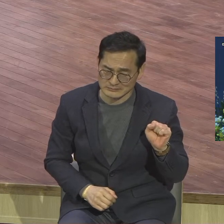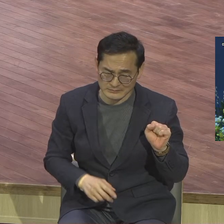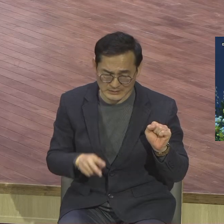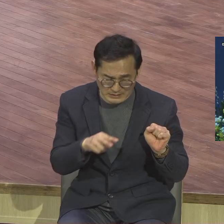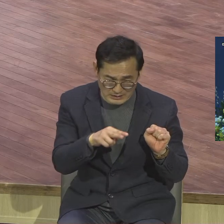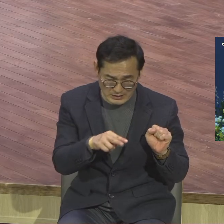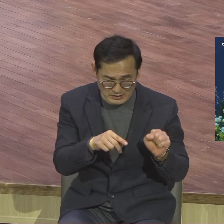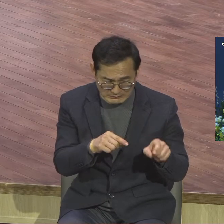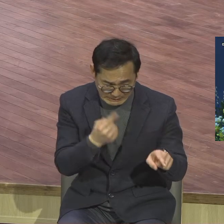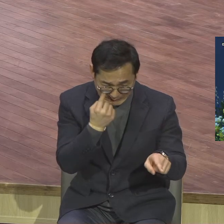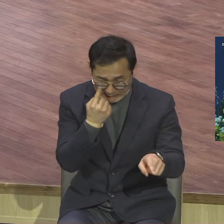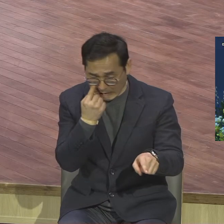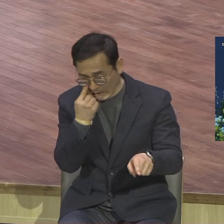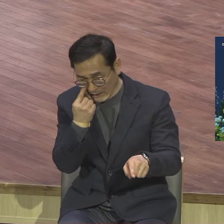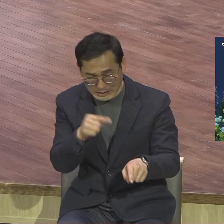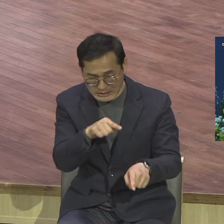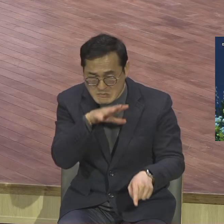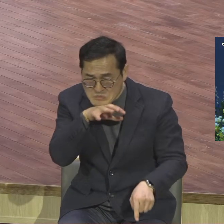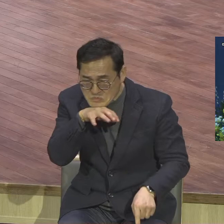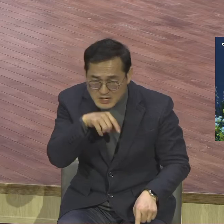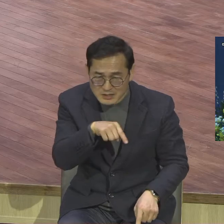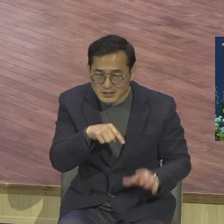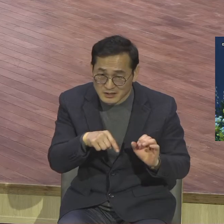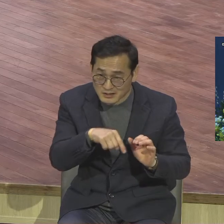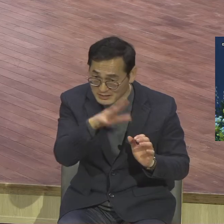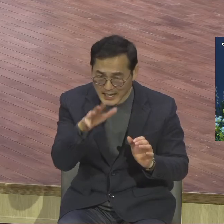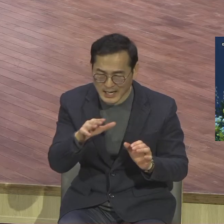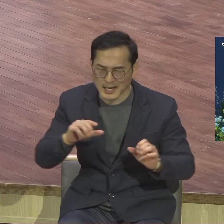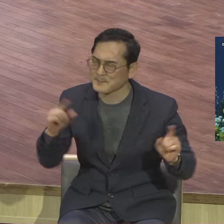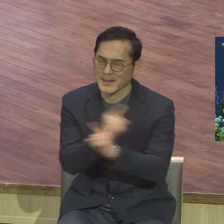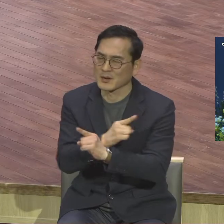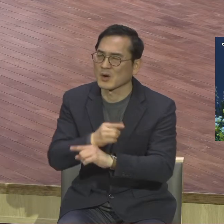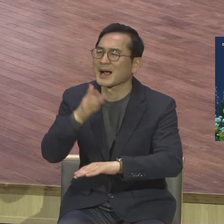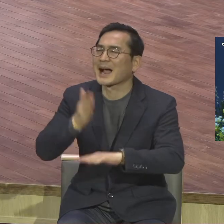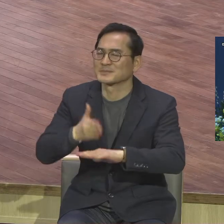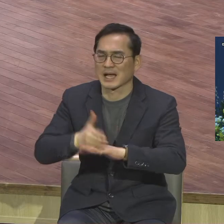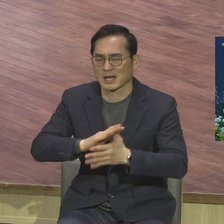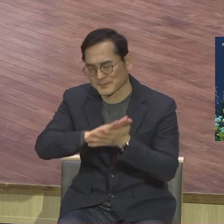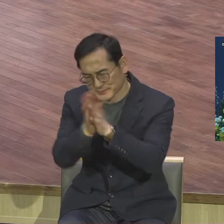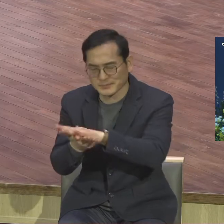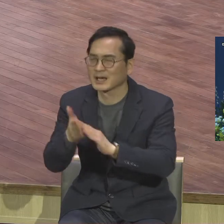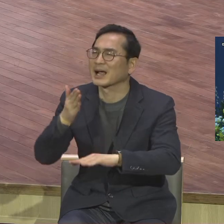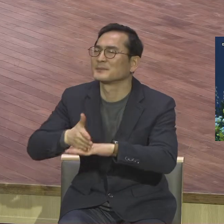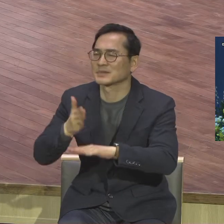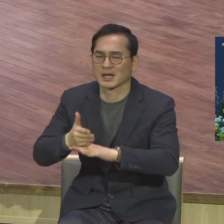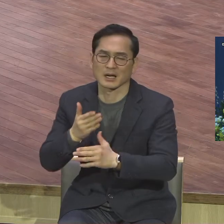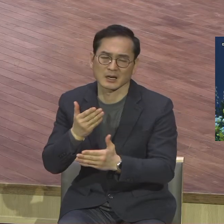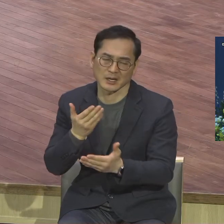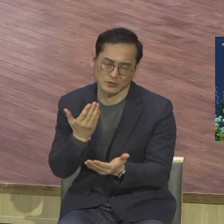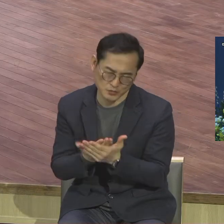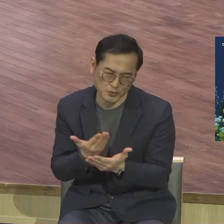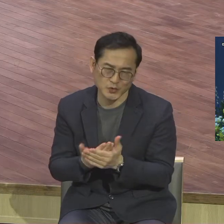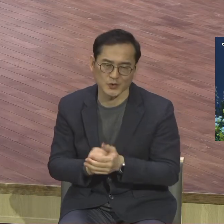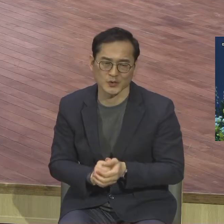감사로 바꾸게 하여 조옵사사 다 이 문제사건 다 넘어서게 하여 조옵사사